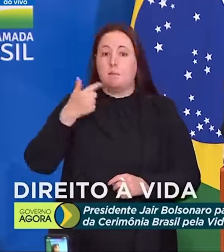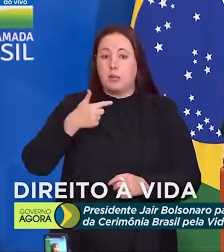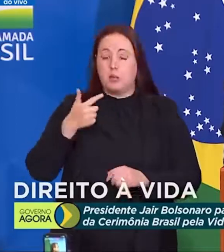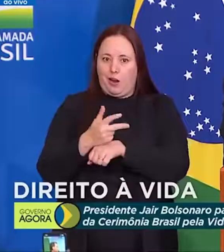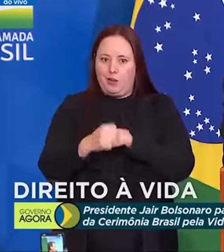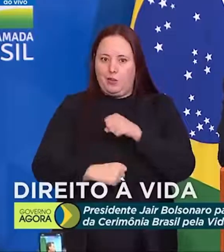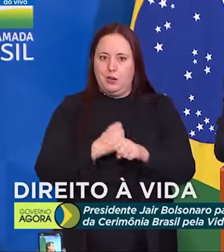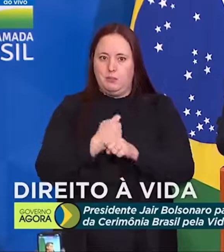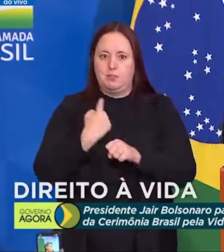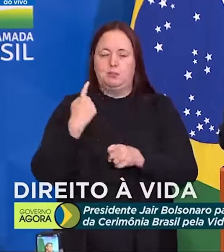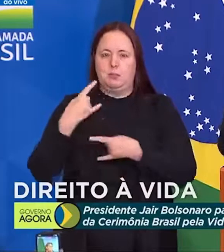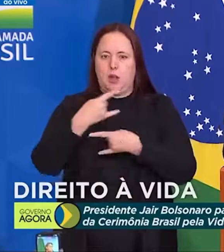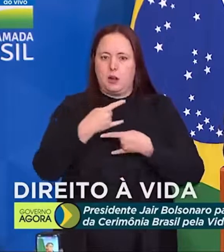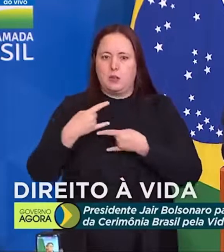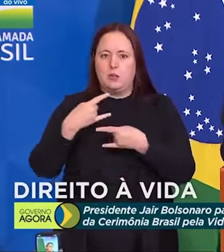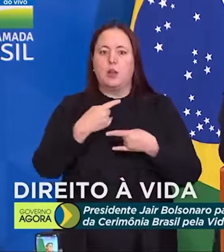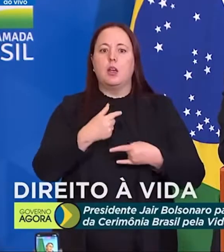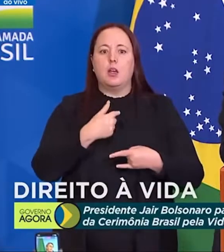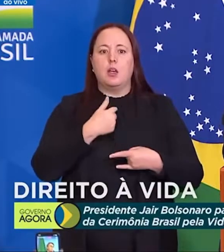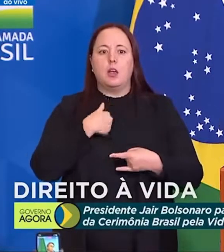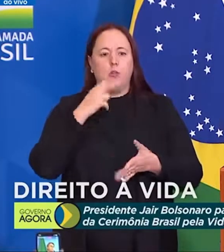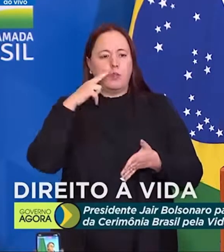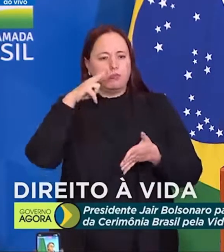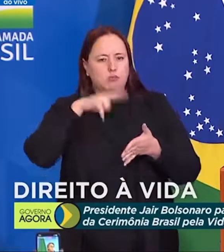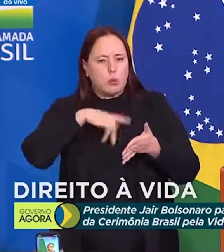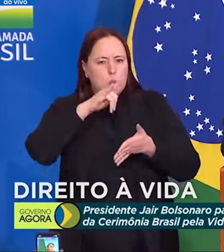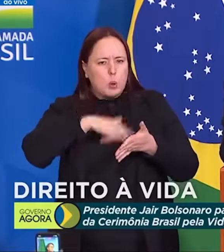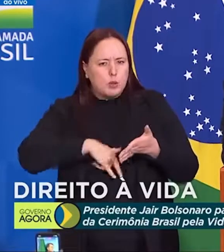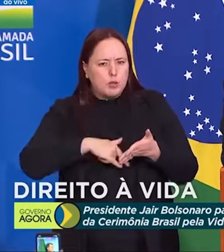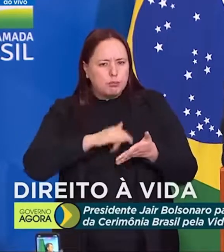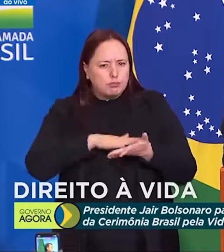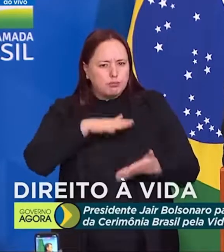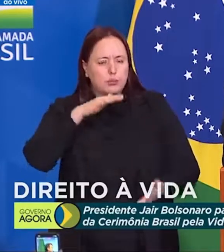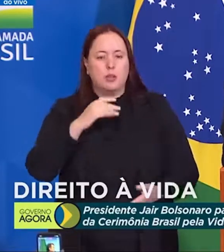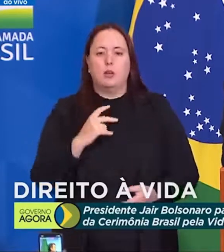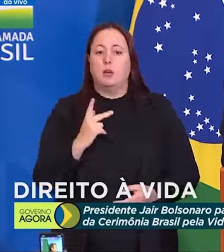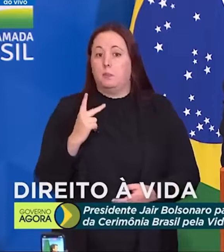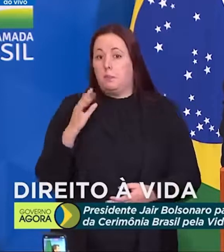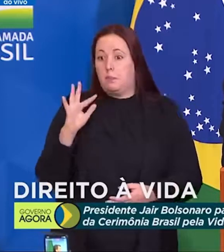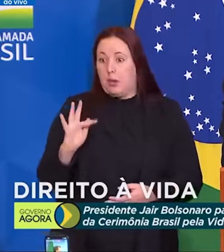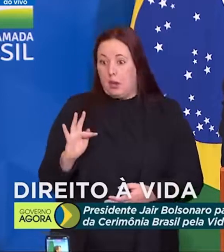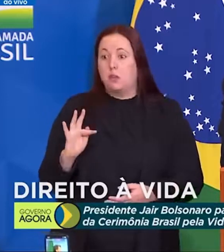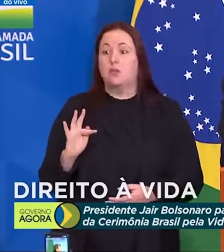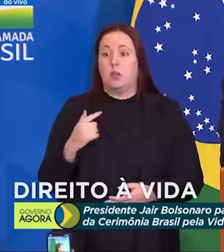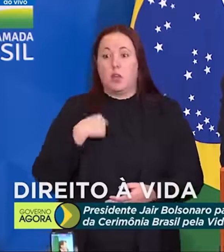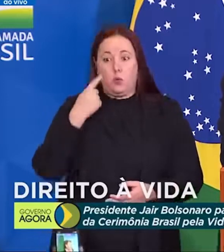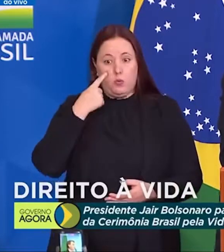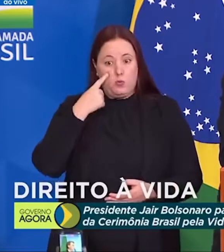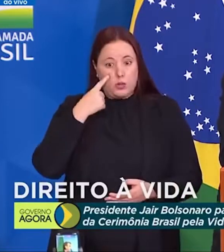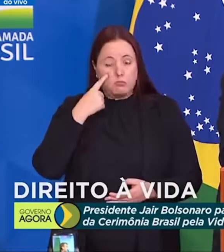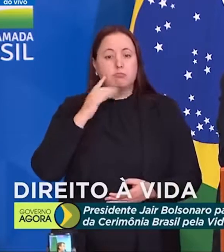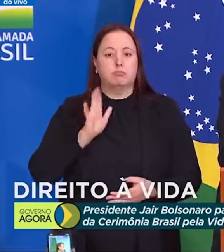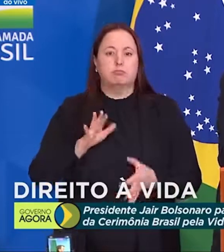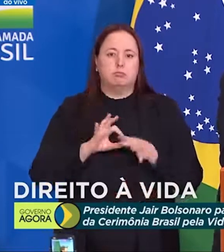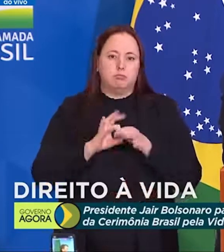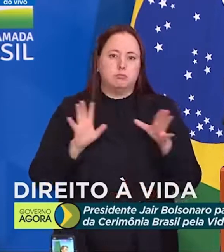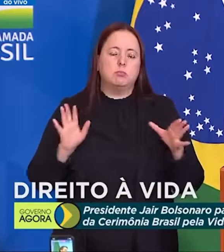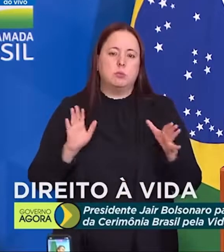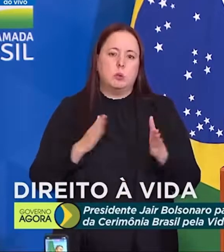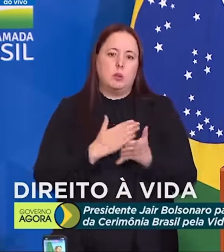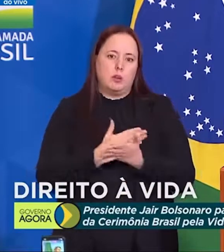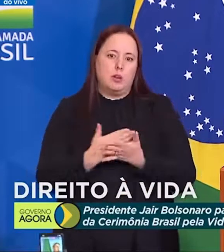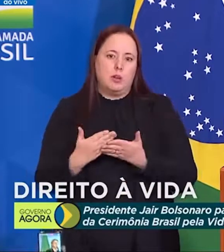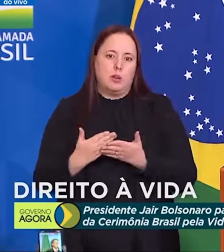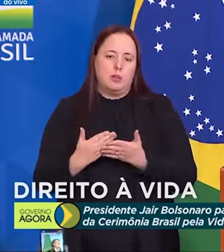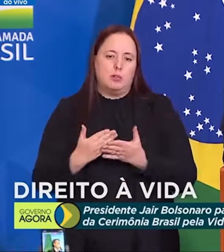ano passado, onde eu peguei um inquérito da Polícia Federal que foi aberto no início